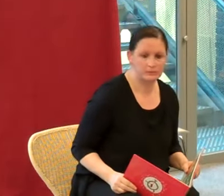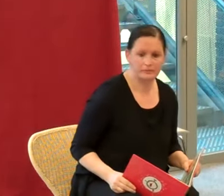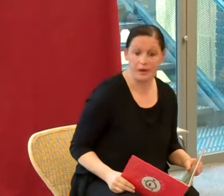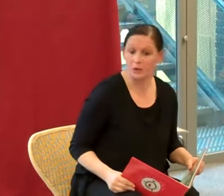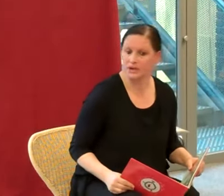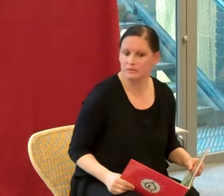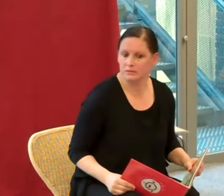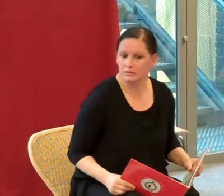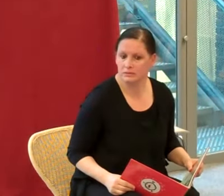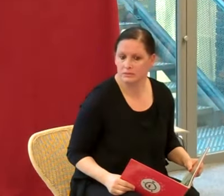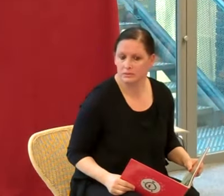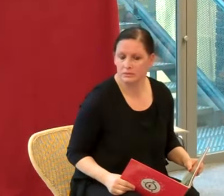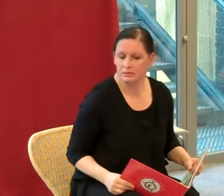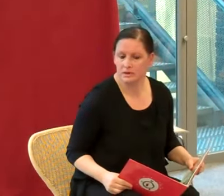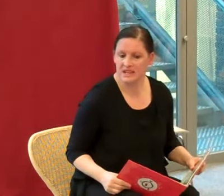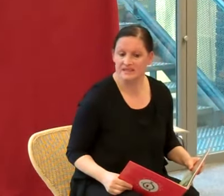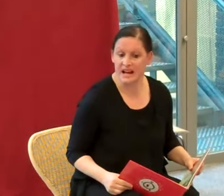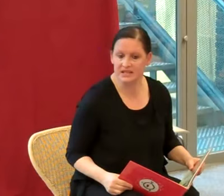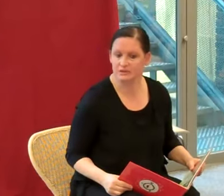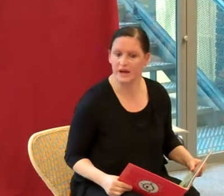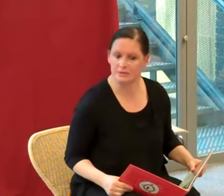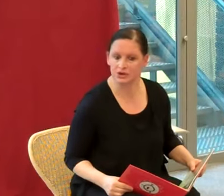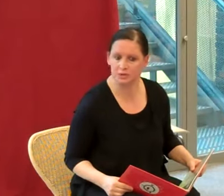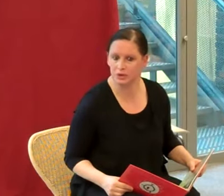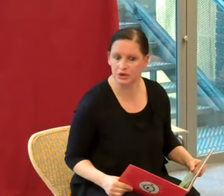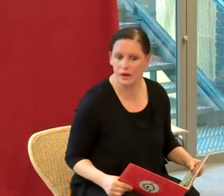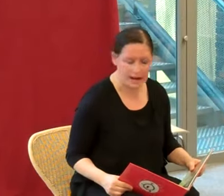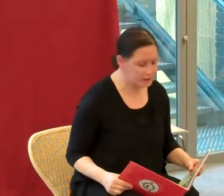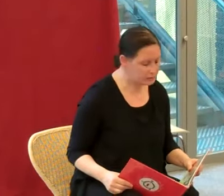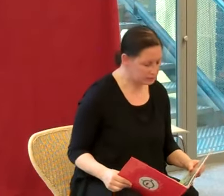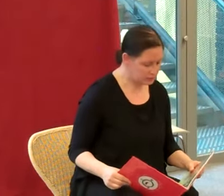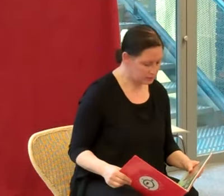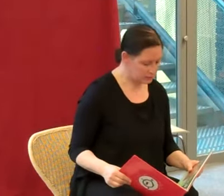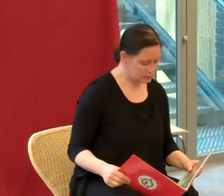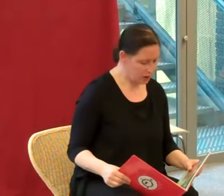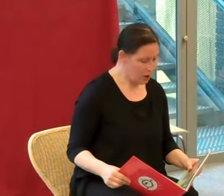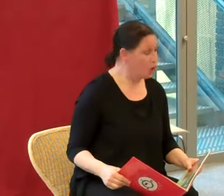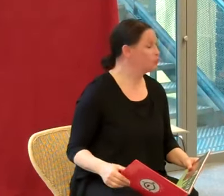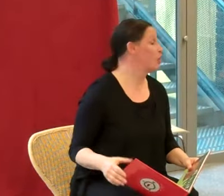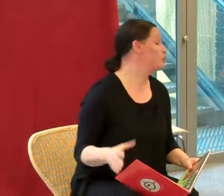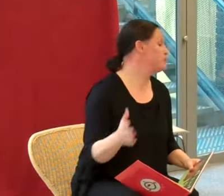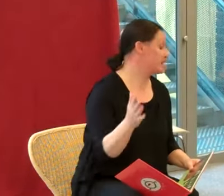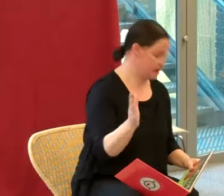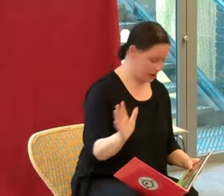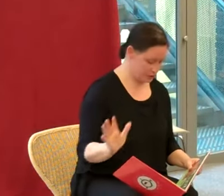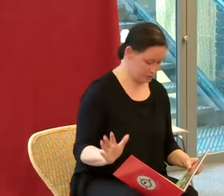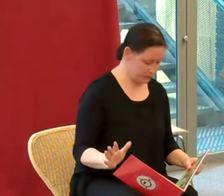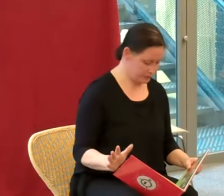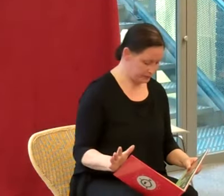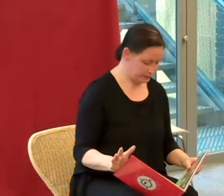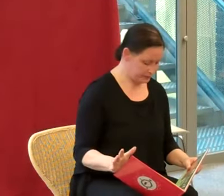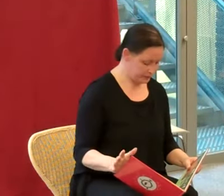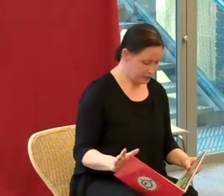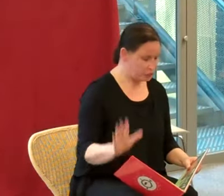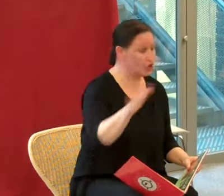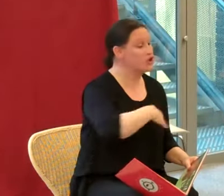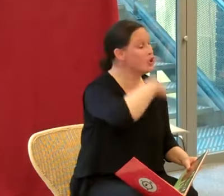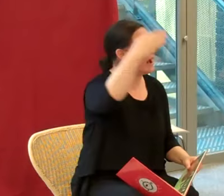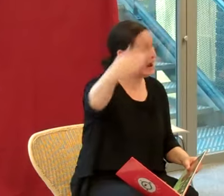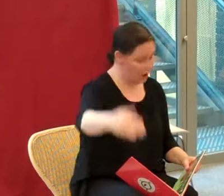Ben oui. C'est elle qui fait manger pour Noël. Depuis cet arrangement, de Noël